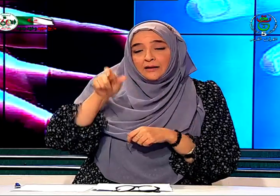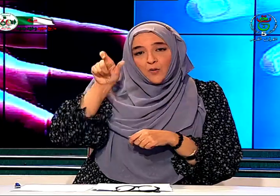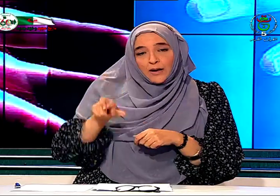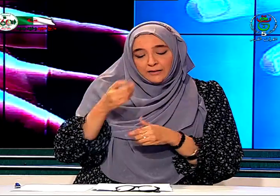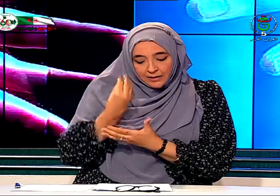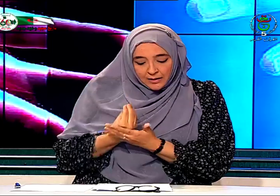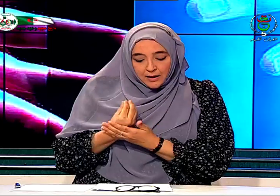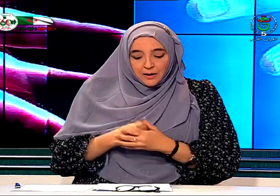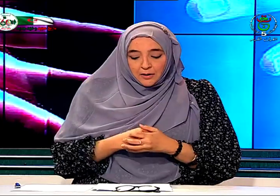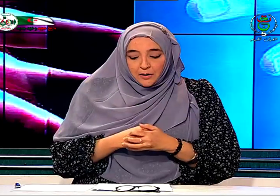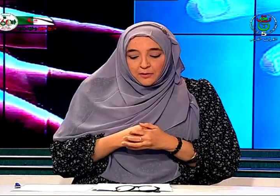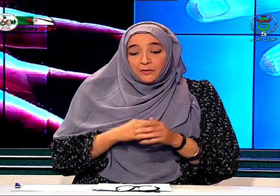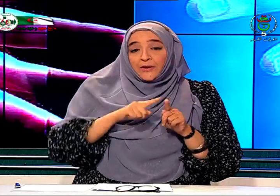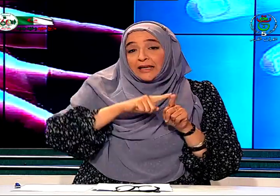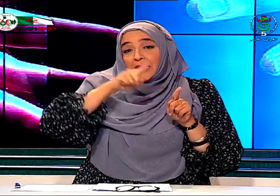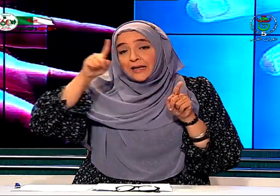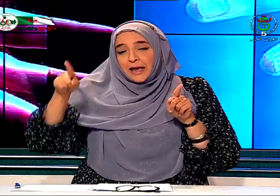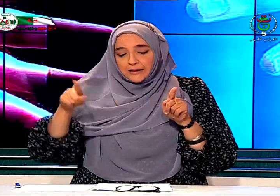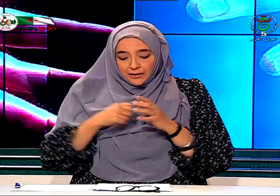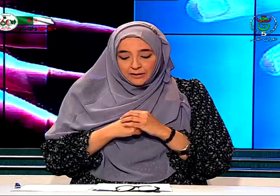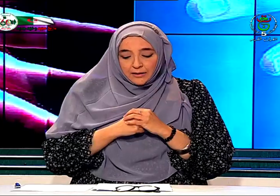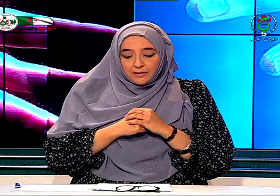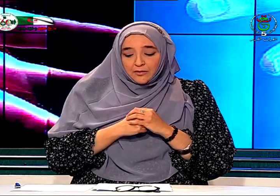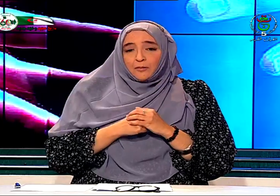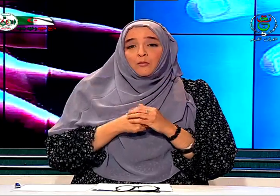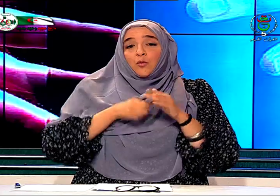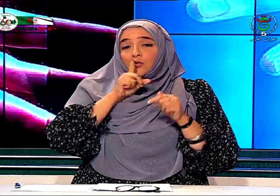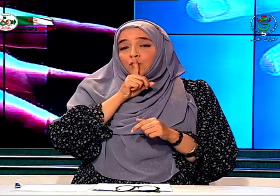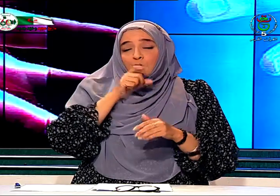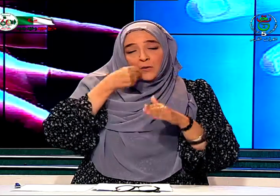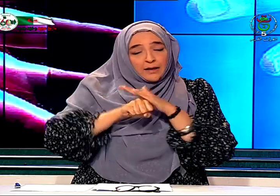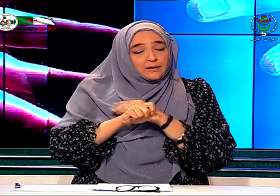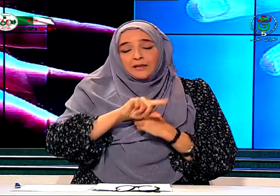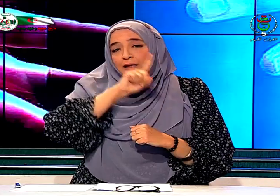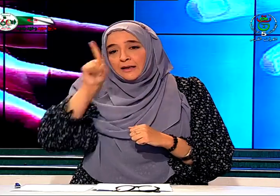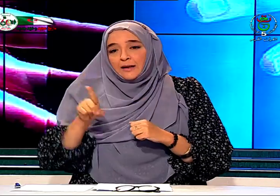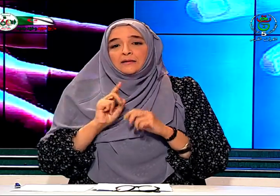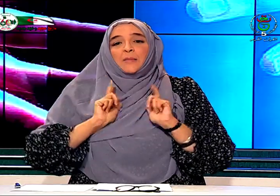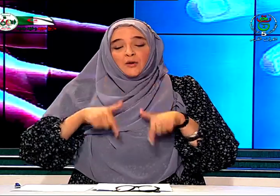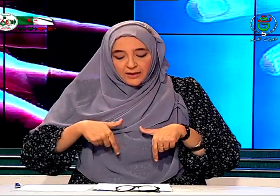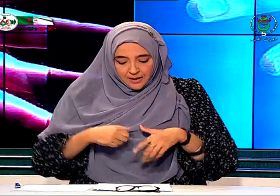الولد في خلال حياته منذ ولادته إلى تمدرسه